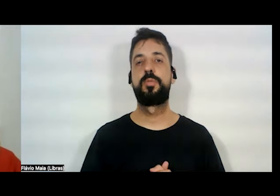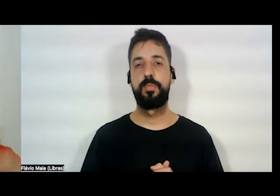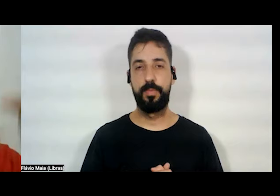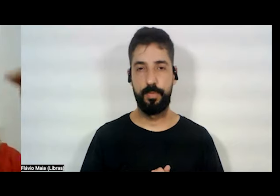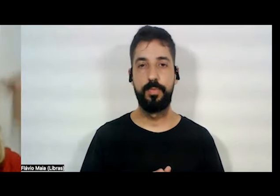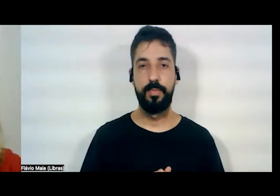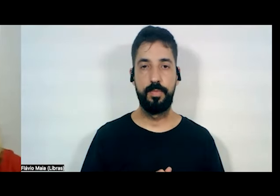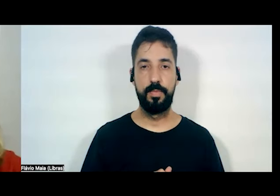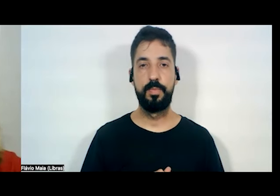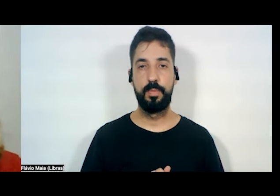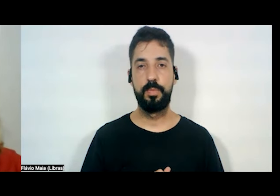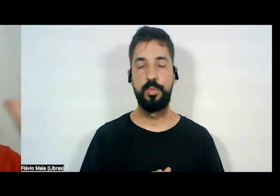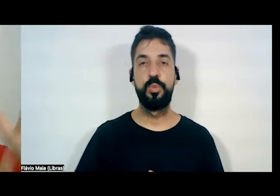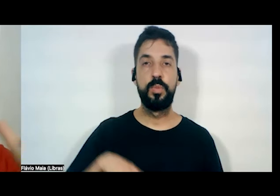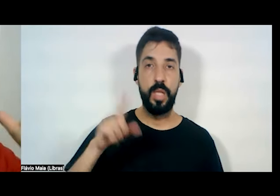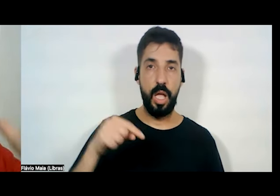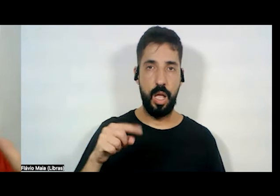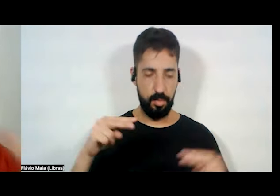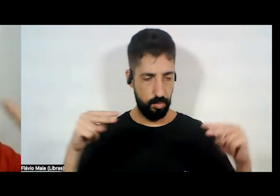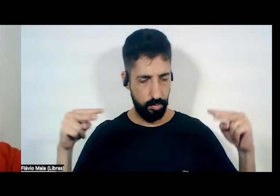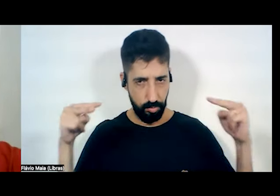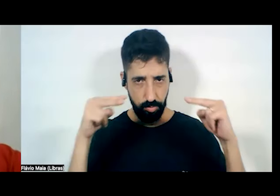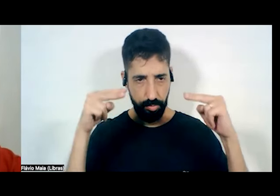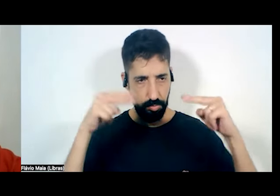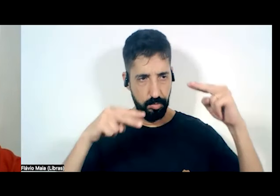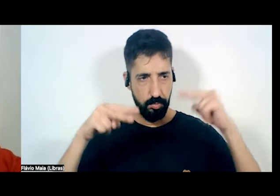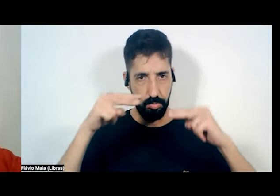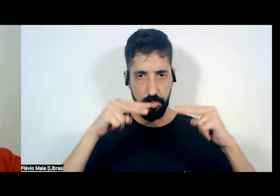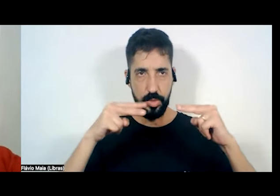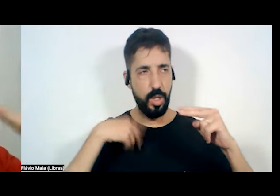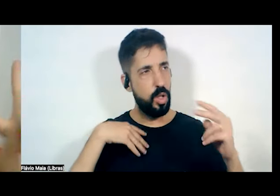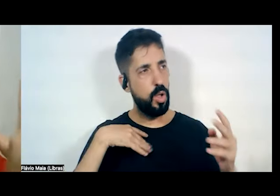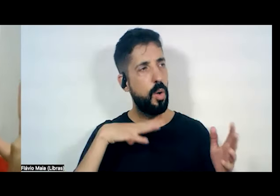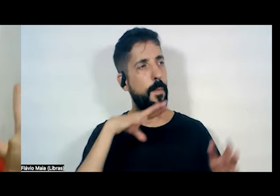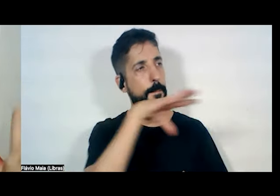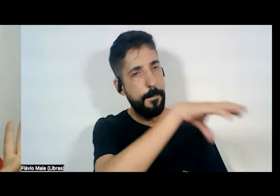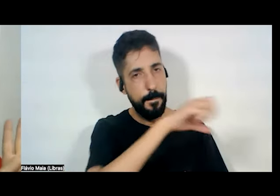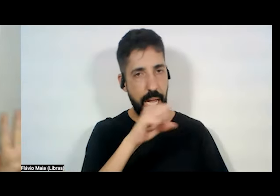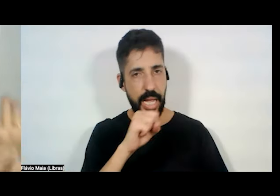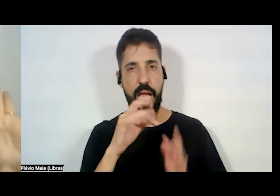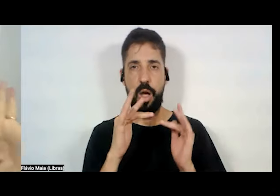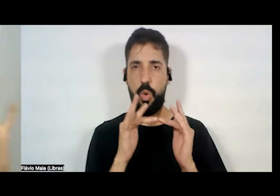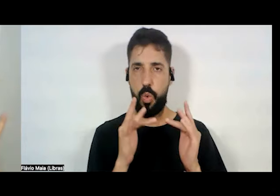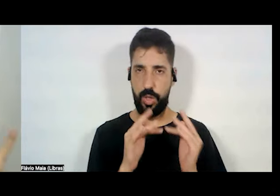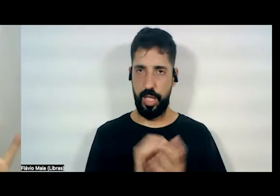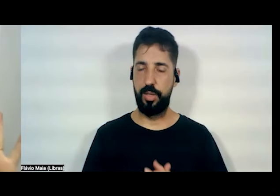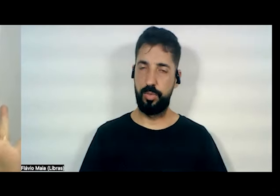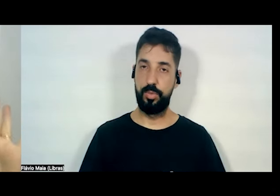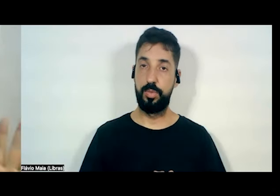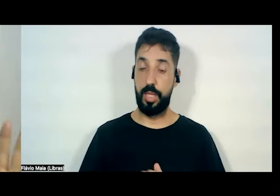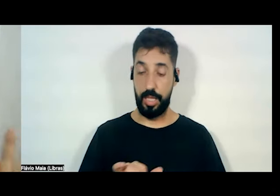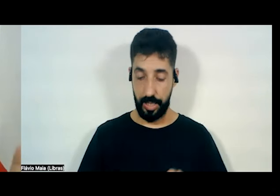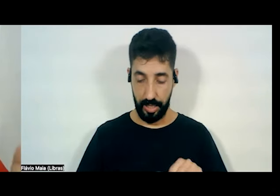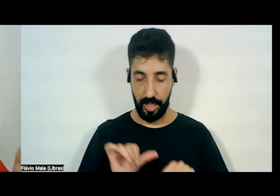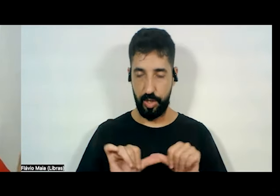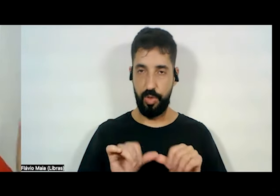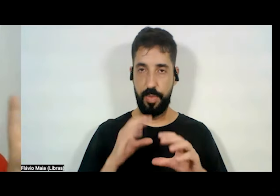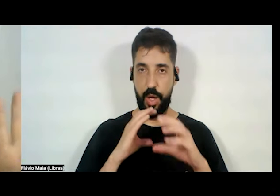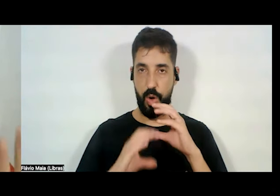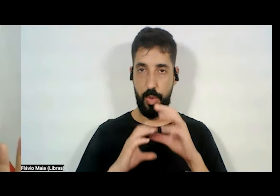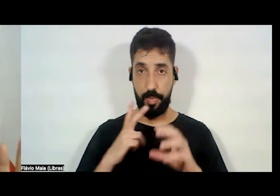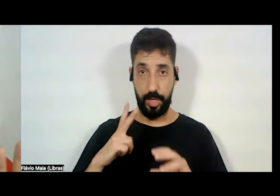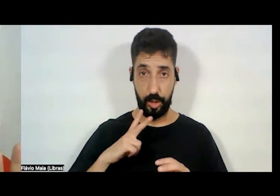É o olho no olho e eu anotar o contato e transformar a minha comunicação pessoal